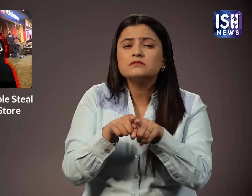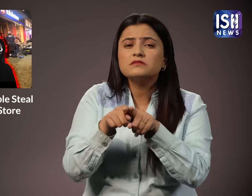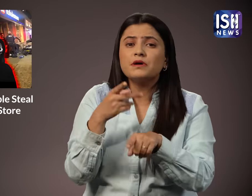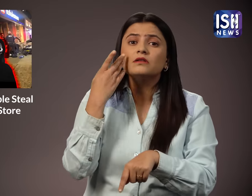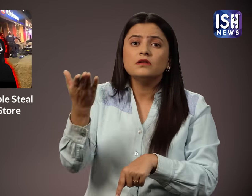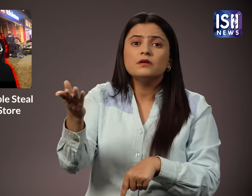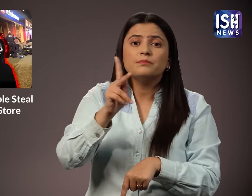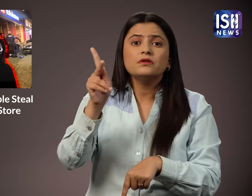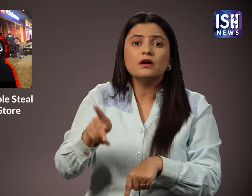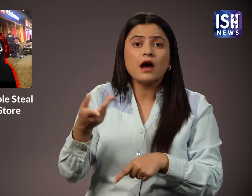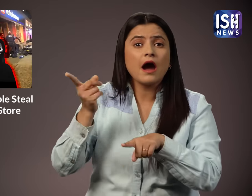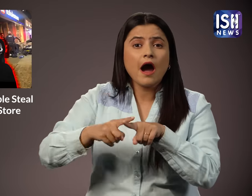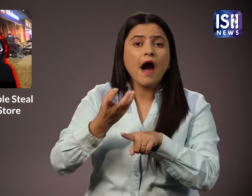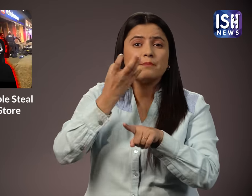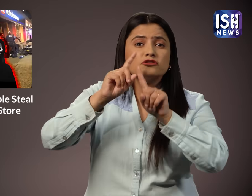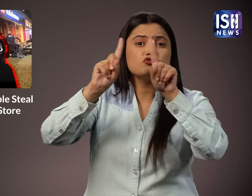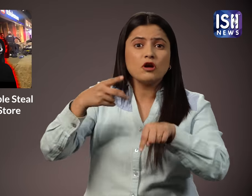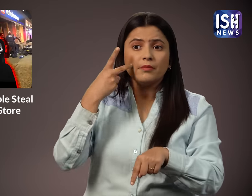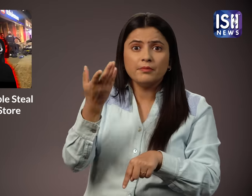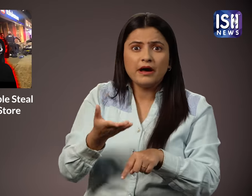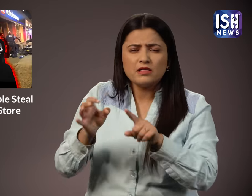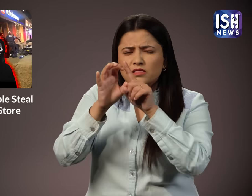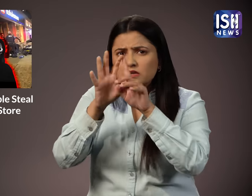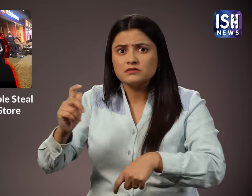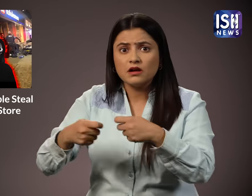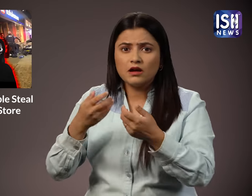फिलादेल्फिया की घटना ने सिद कर दिया है कि चोरी और अपरात बढ़ गए है